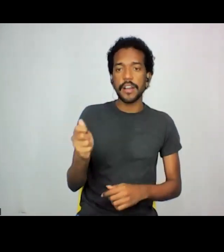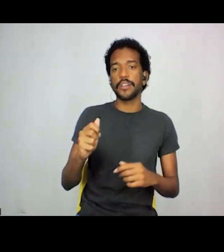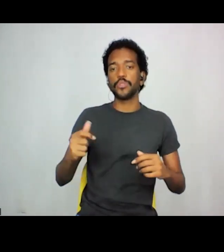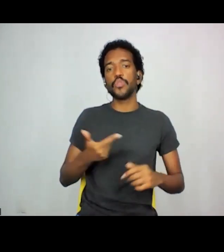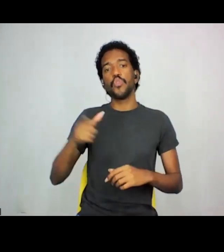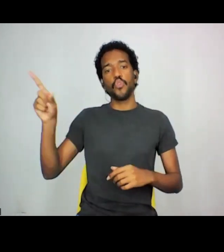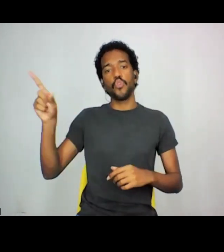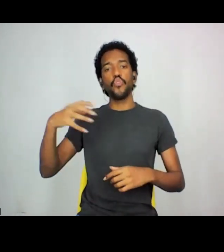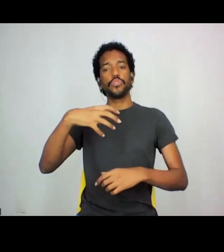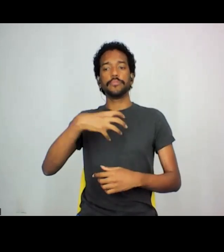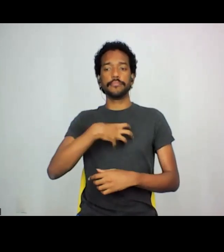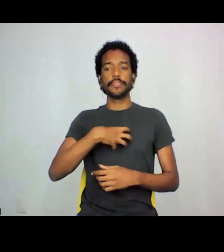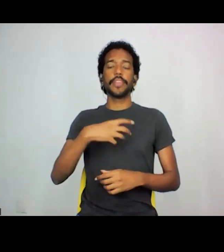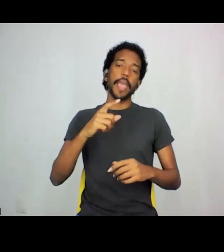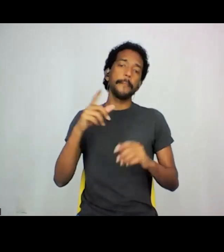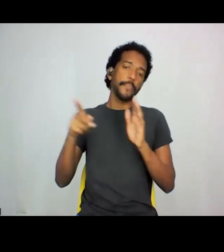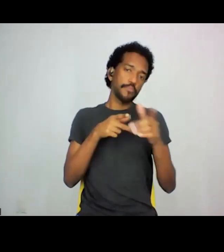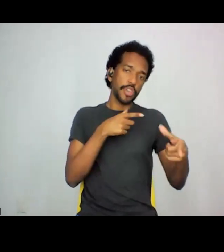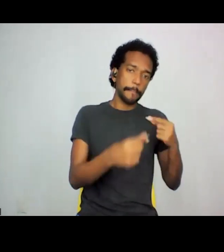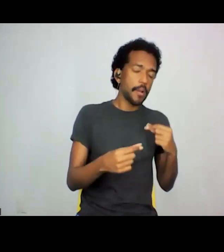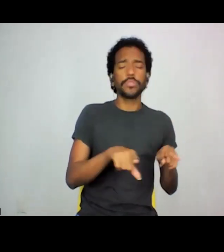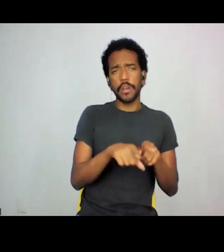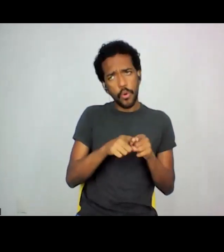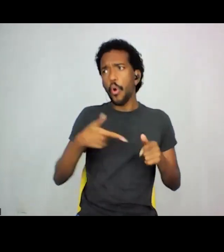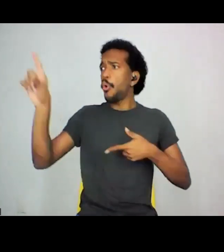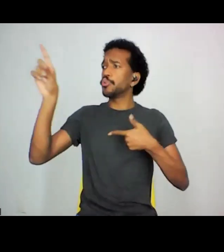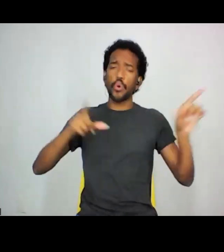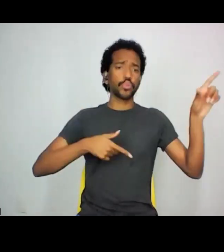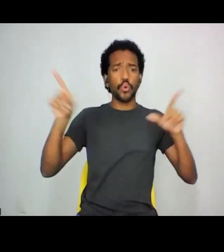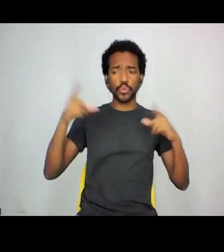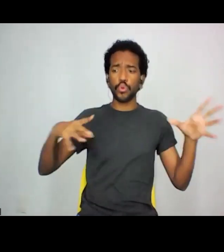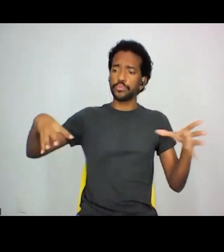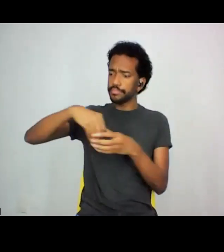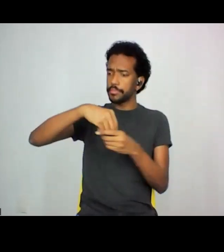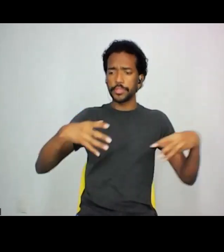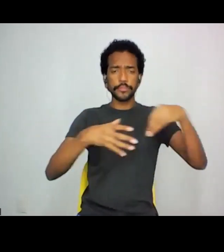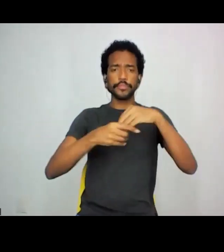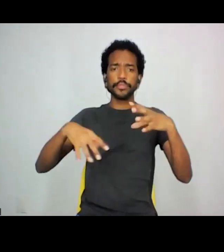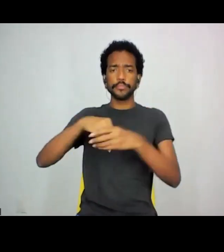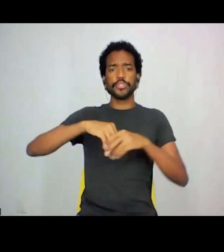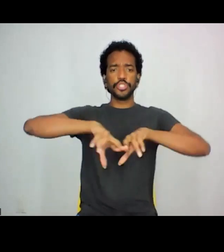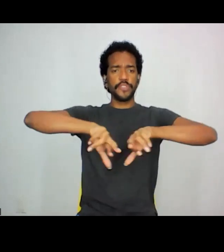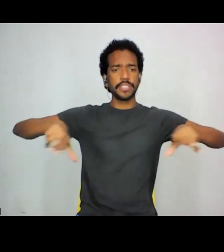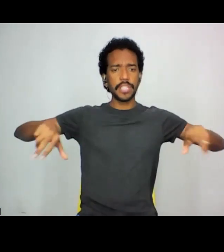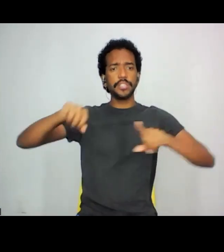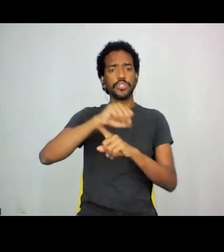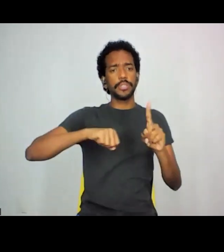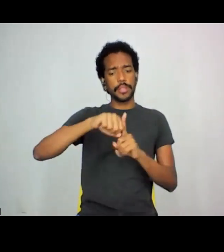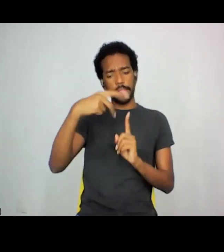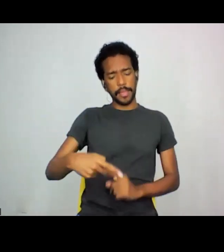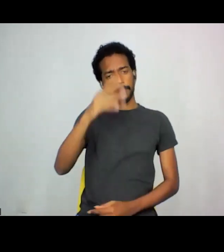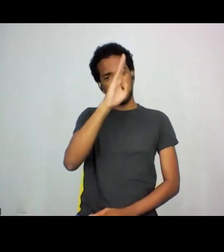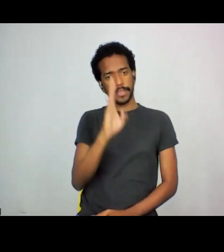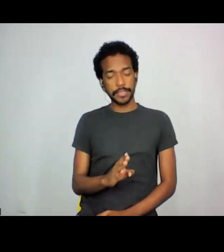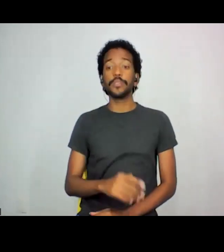só japonesas, mas também trazendo outros sujeitos que compõem a diversidade da sociedade brasileira e